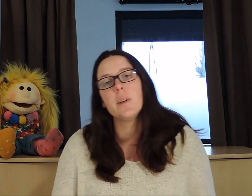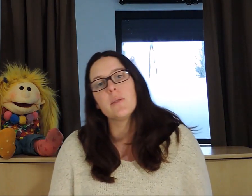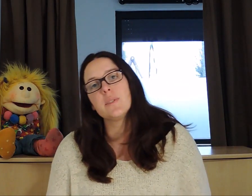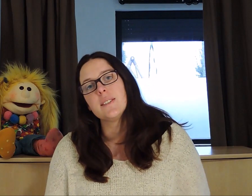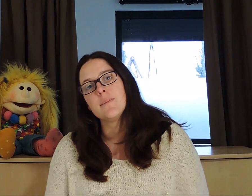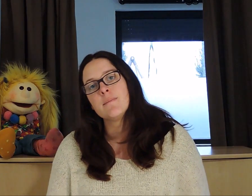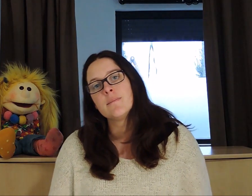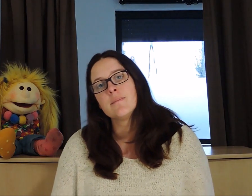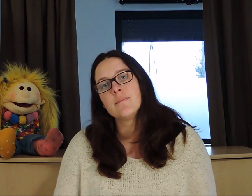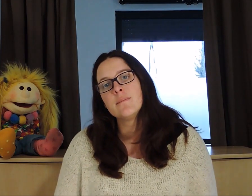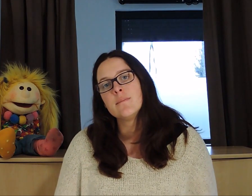bébés aussi.